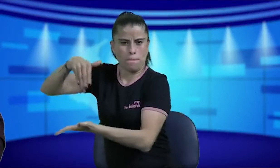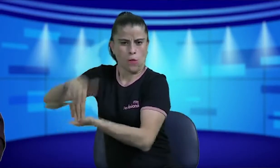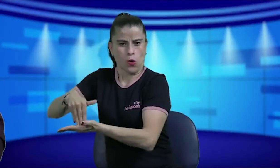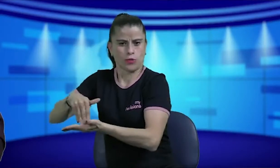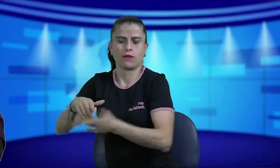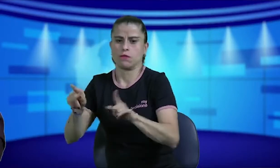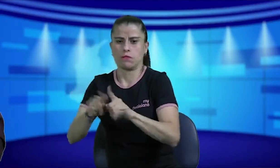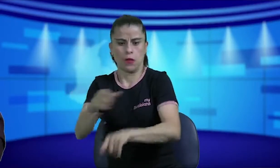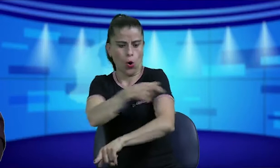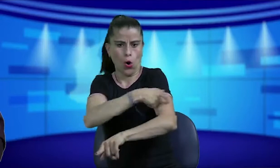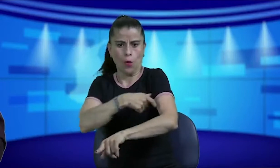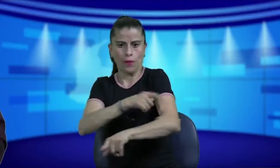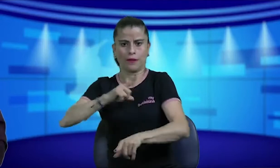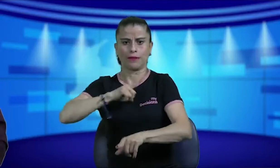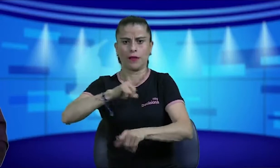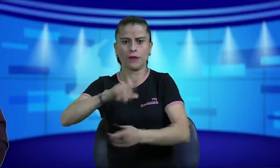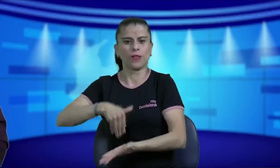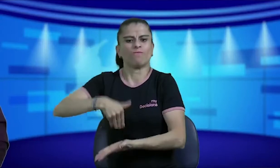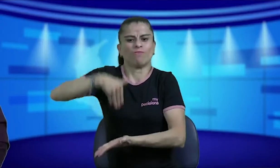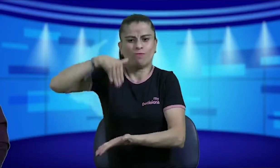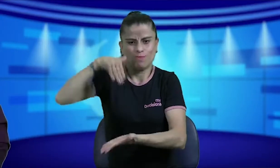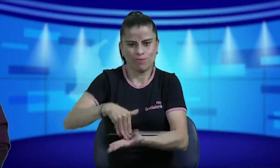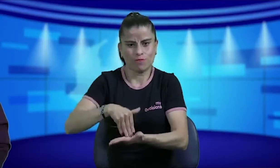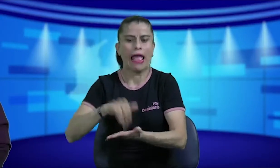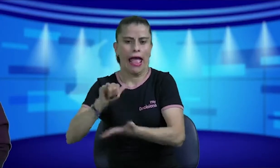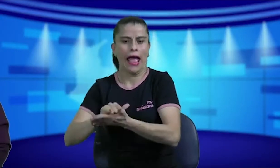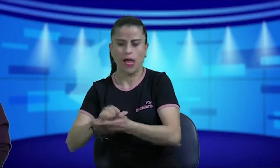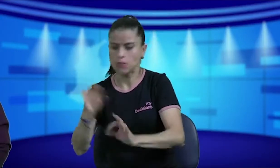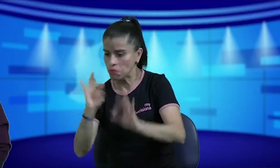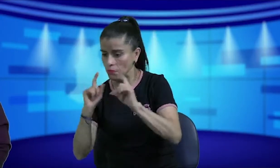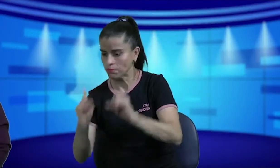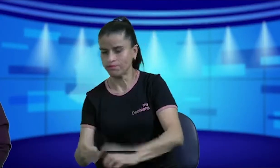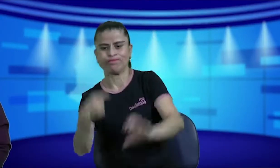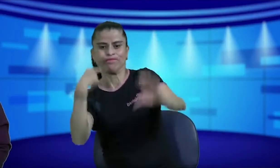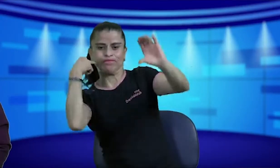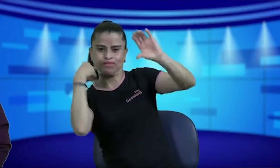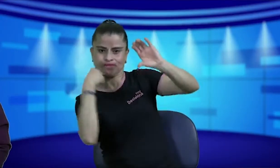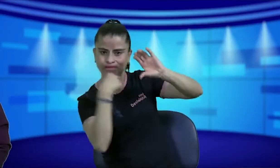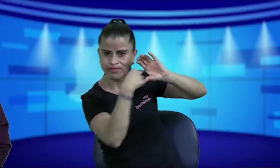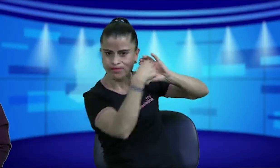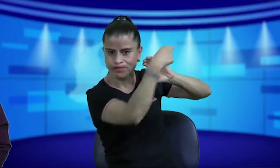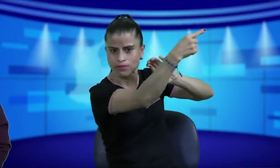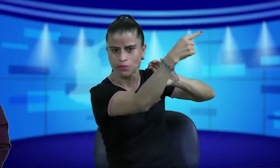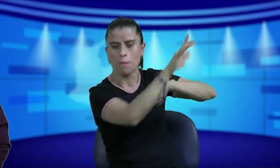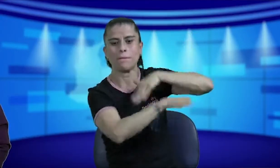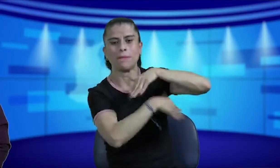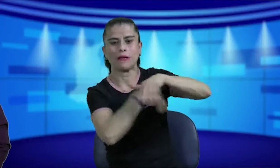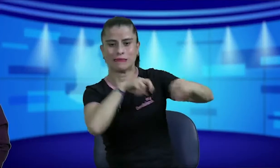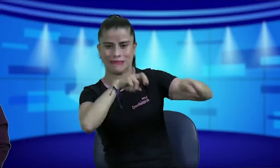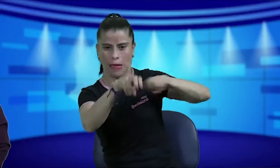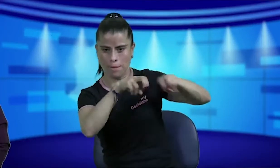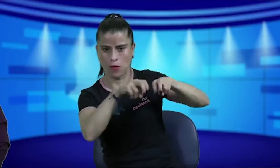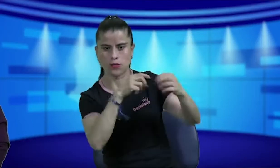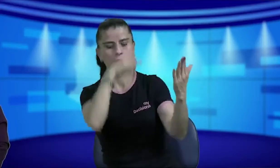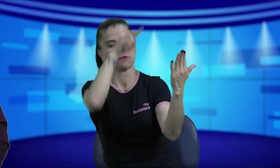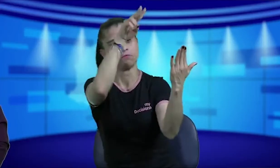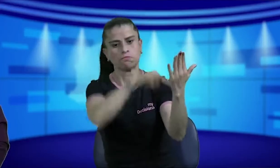una postura también dentro dentro los líderes y se dio una respuesta al ministerio de